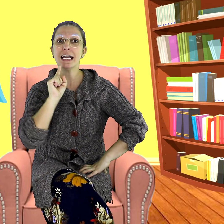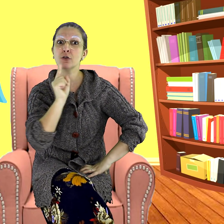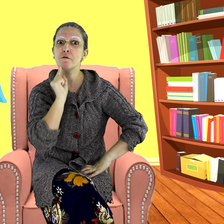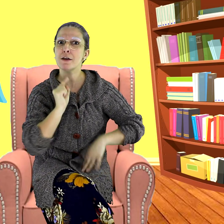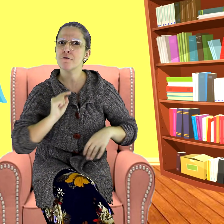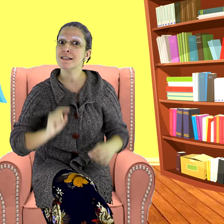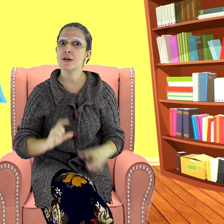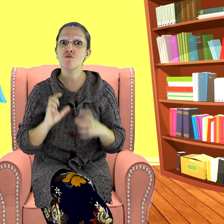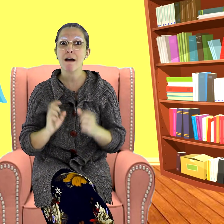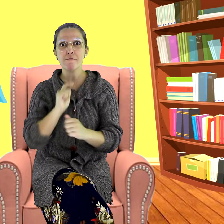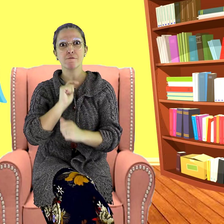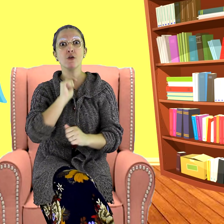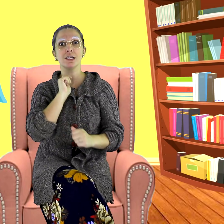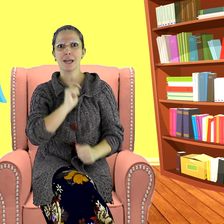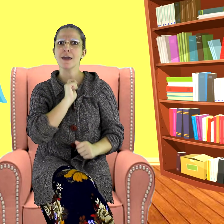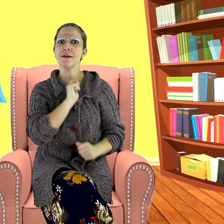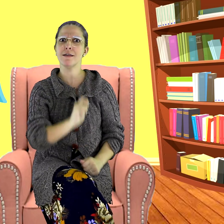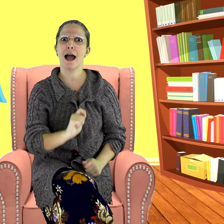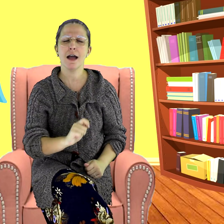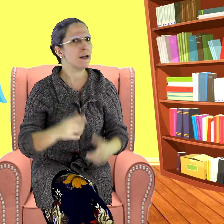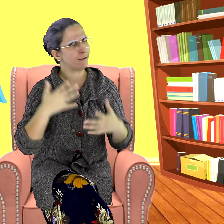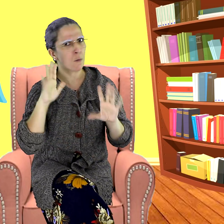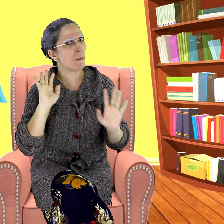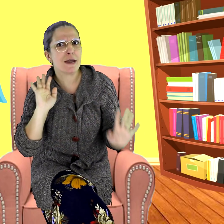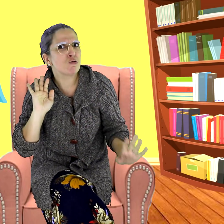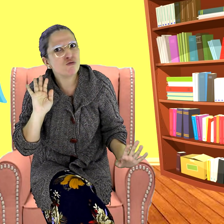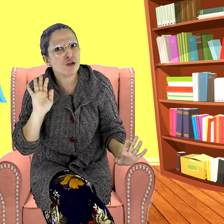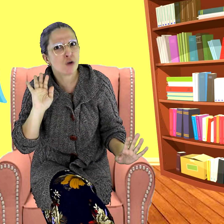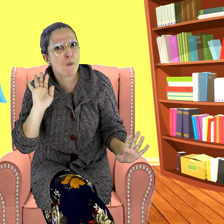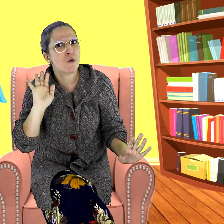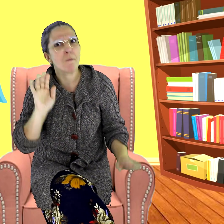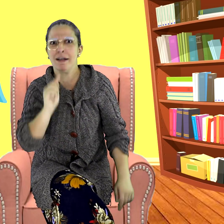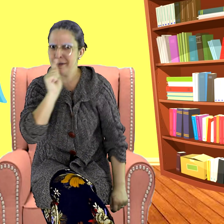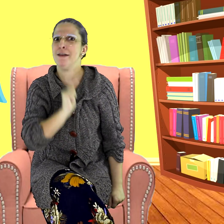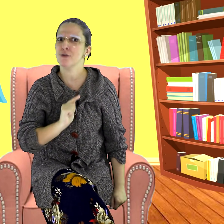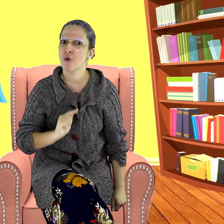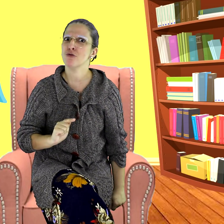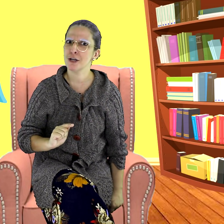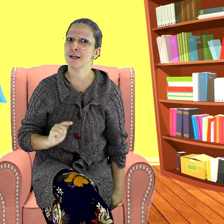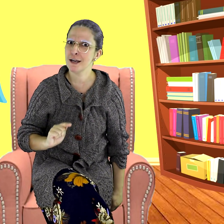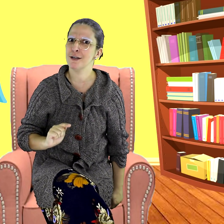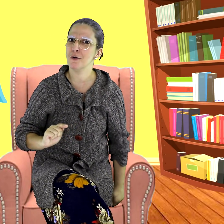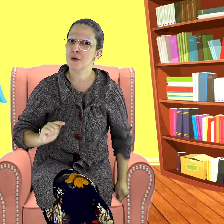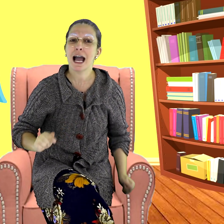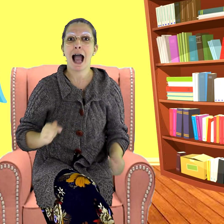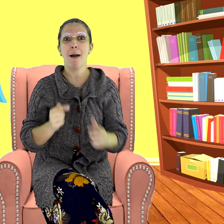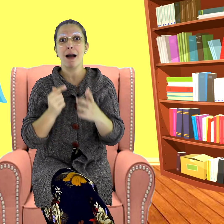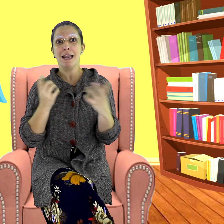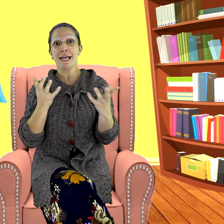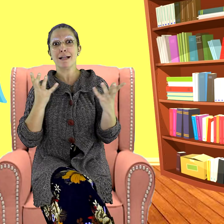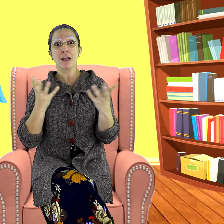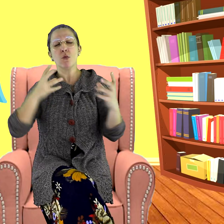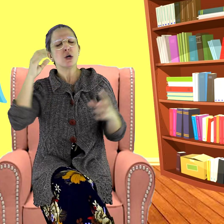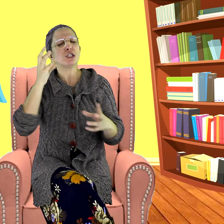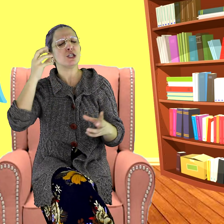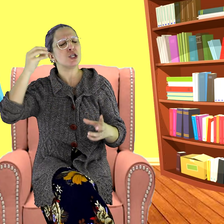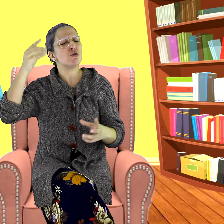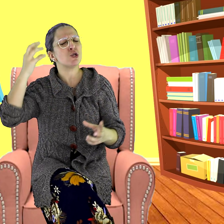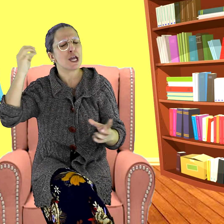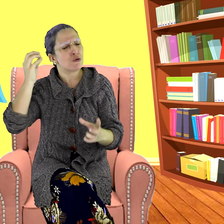resolveram fazer uma fogueira. Não me pergunte como, mas eles conseguiram. A baleia então sentiu o cheiro